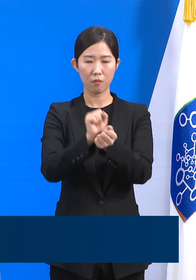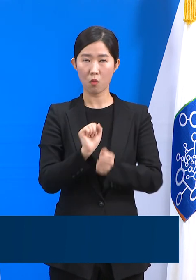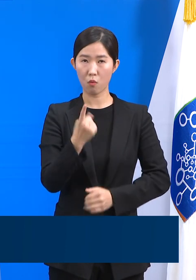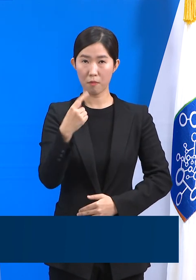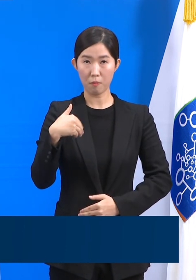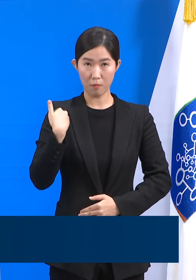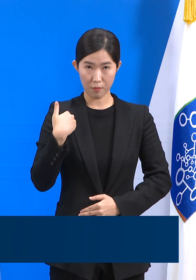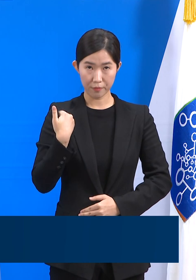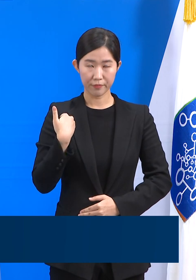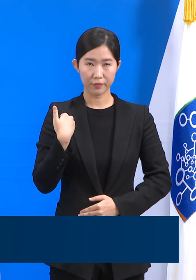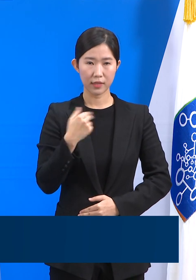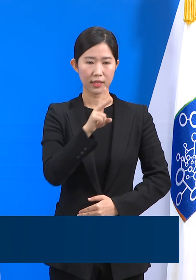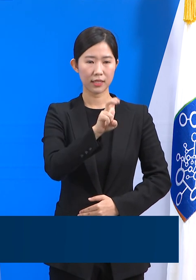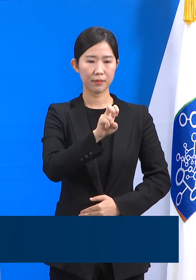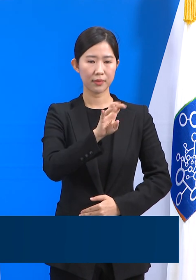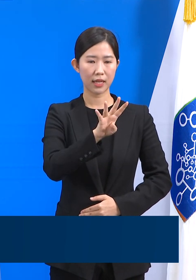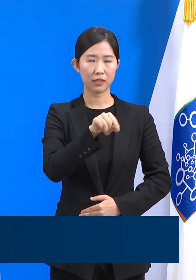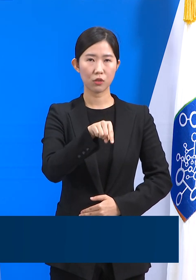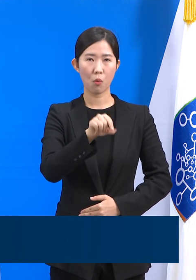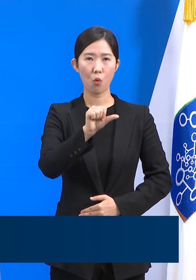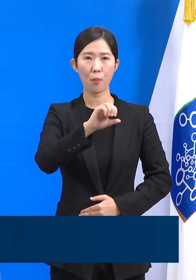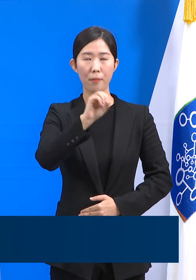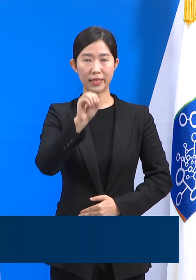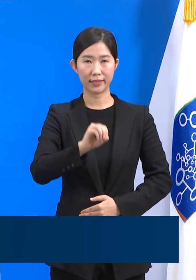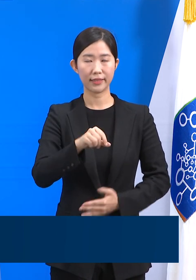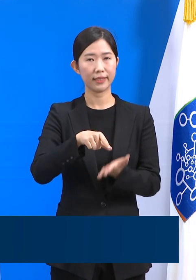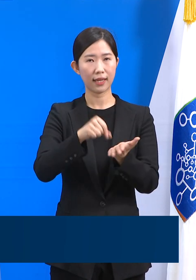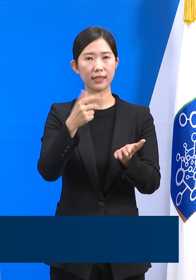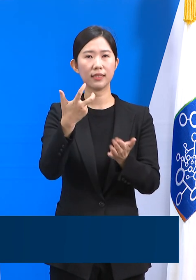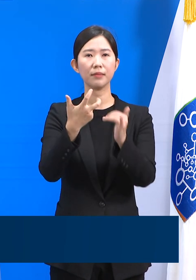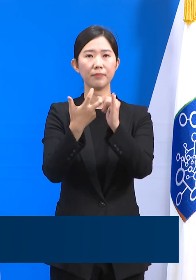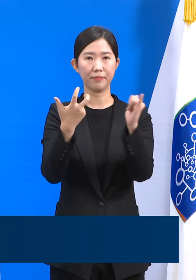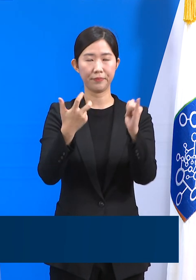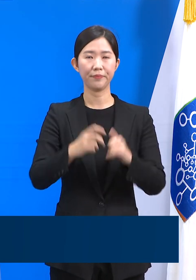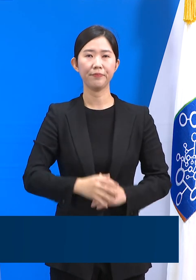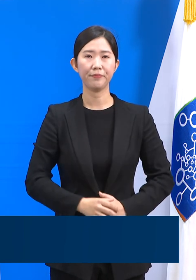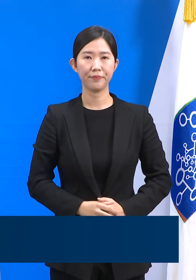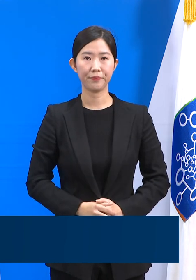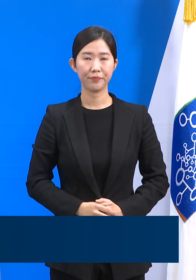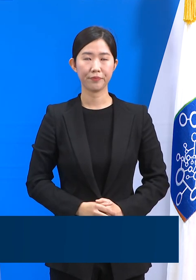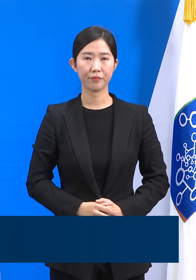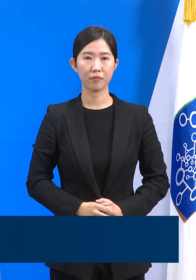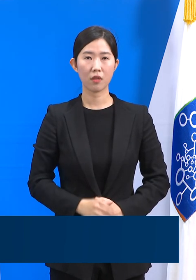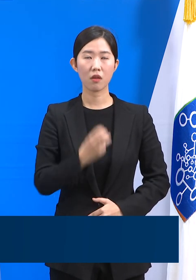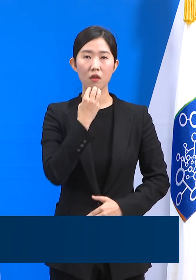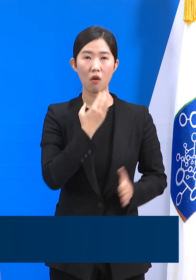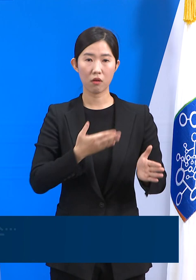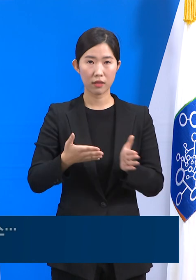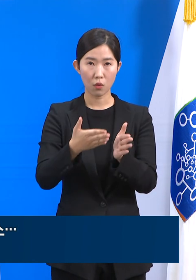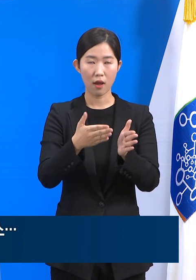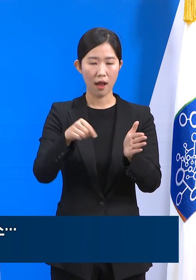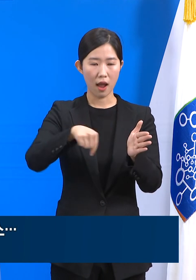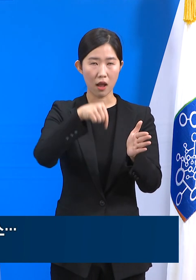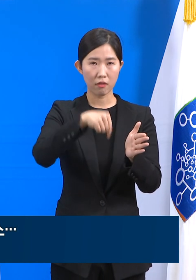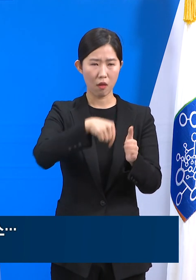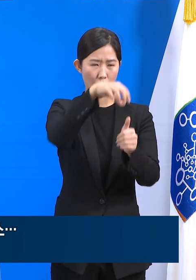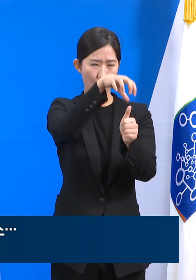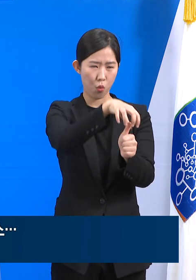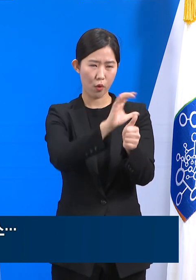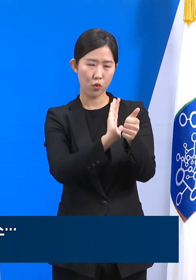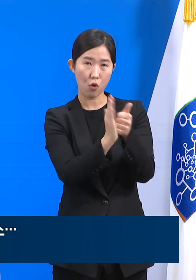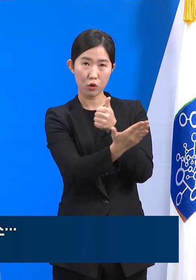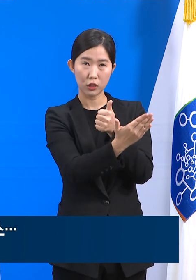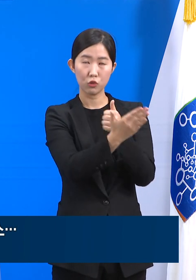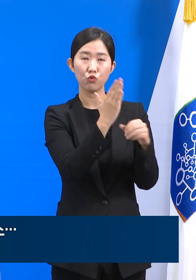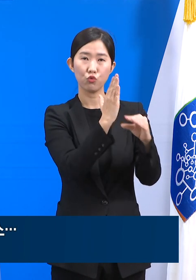확진자는 24.5%인 70명입니다. 금일은 도내 코호트 격리 중인 요양시설 등 주요